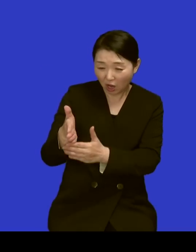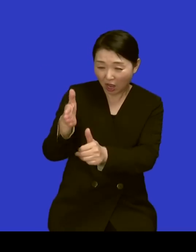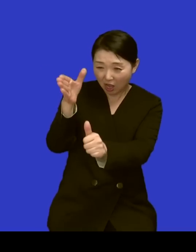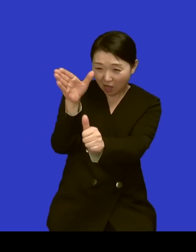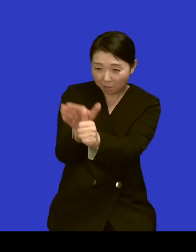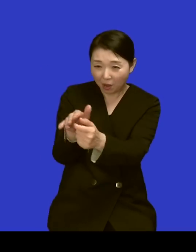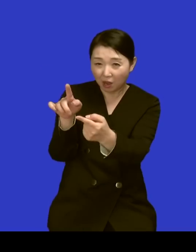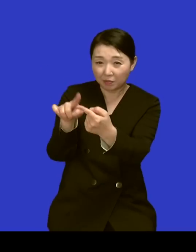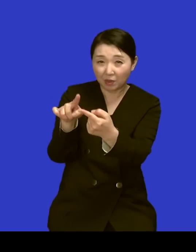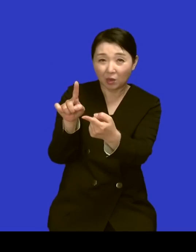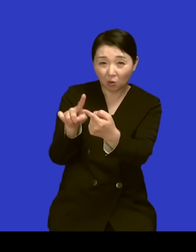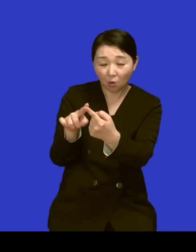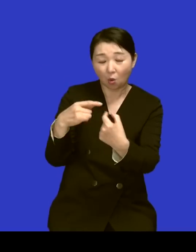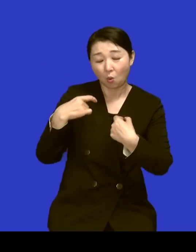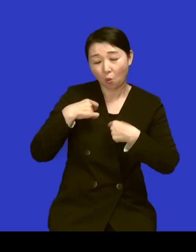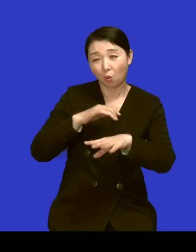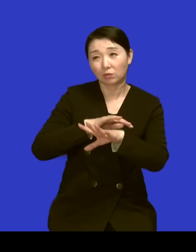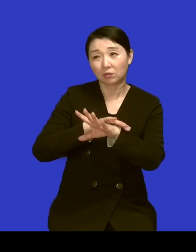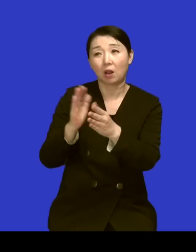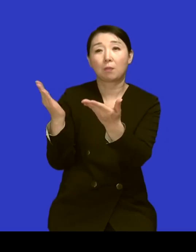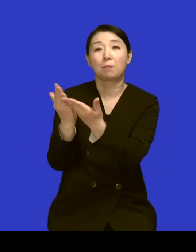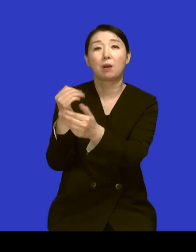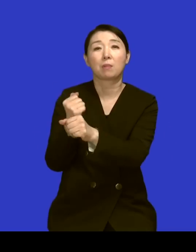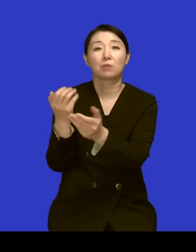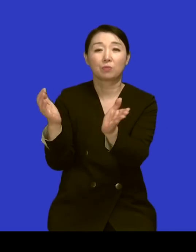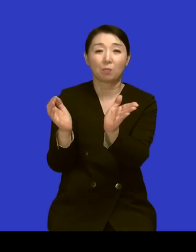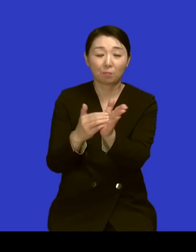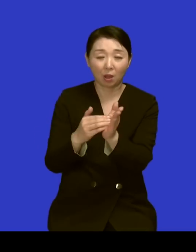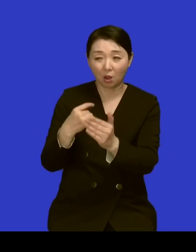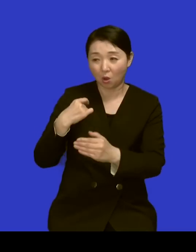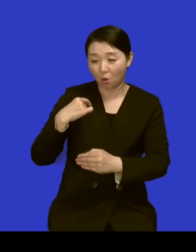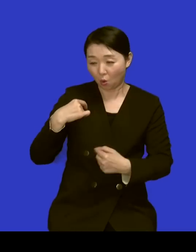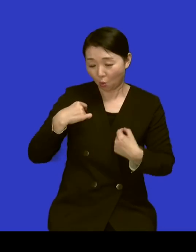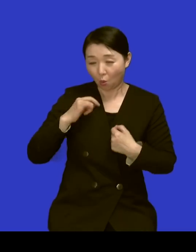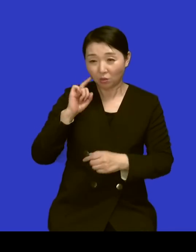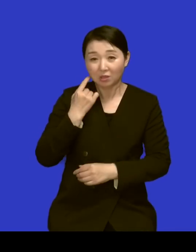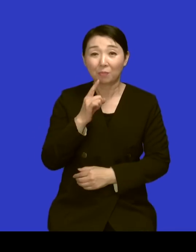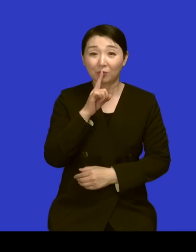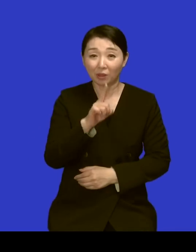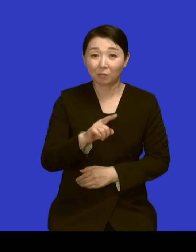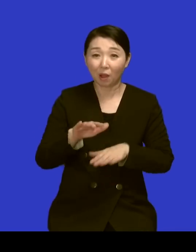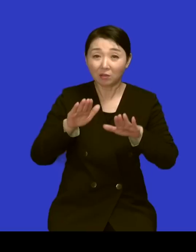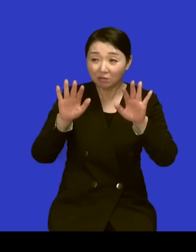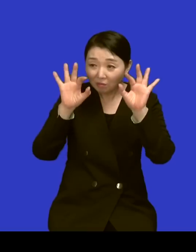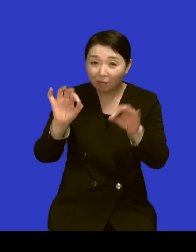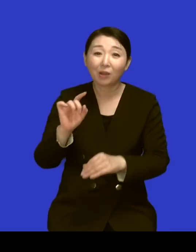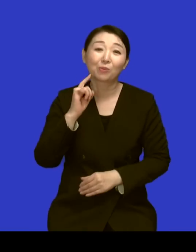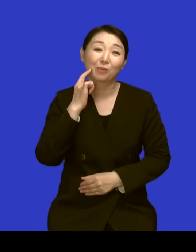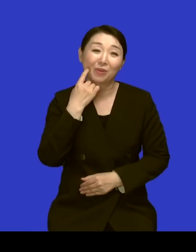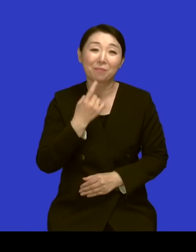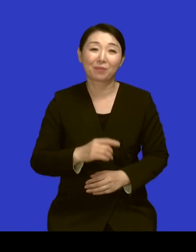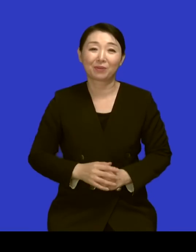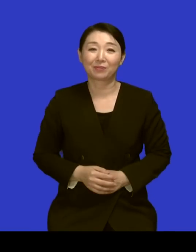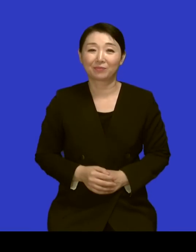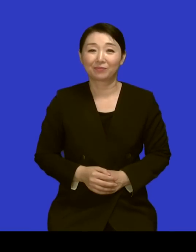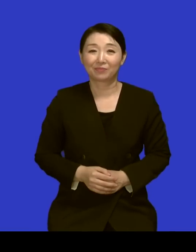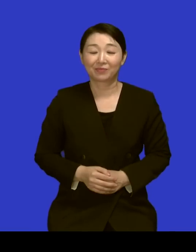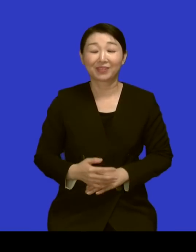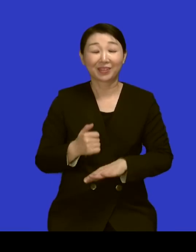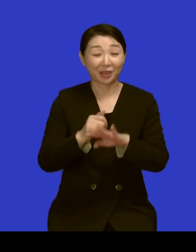그렇게 이제 하다 보니까 옷이 너무 예쁘다는 거예요 근데 지금마다 이쁘더라고요 한 번 봐봐요